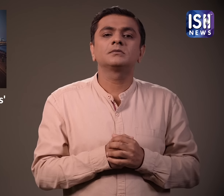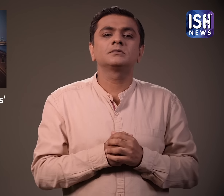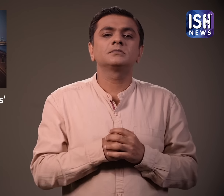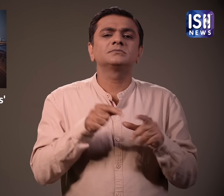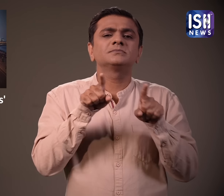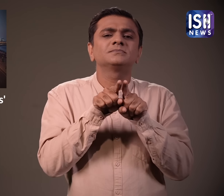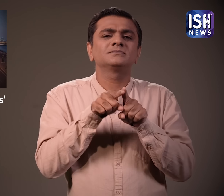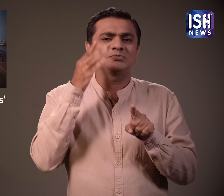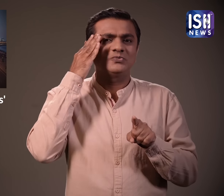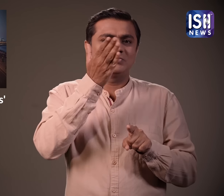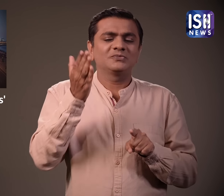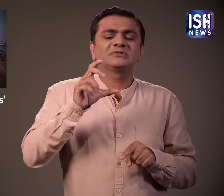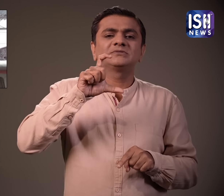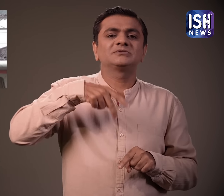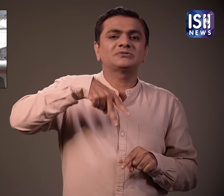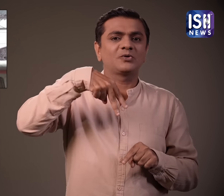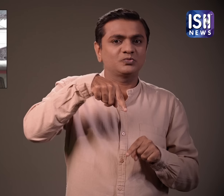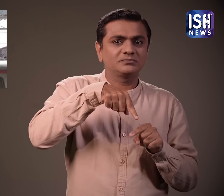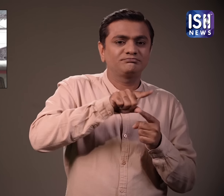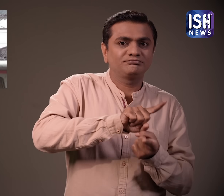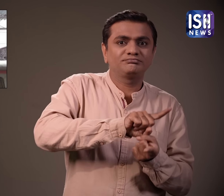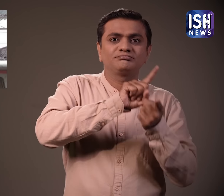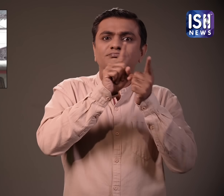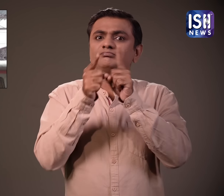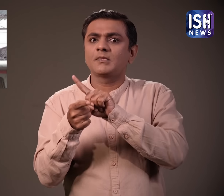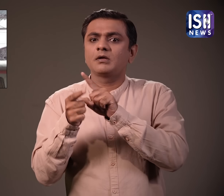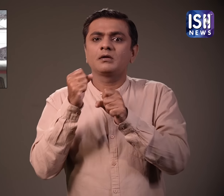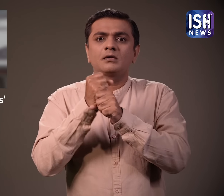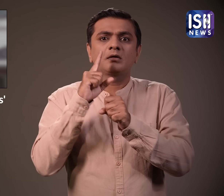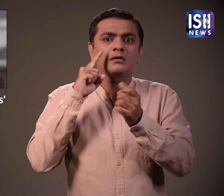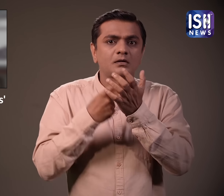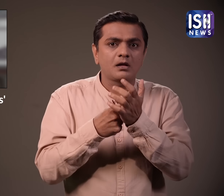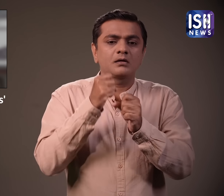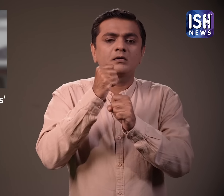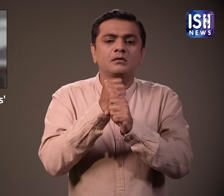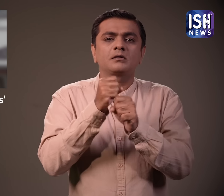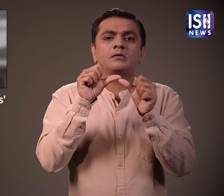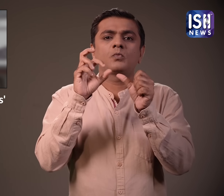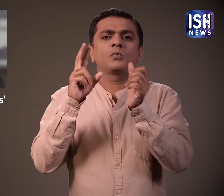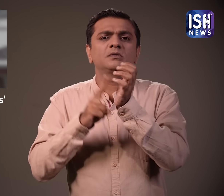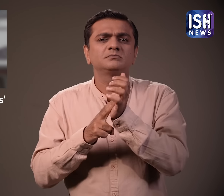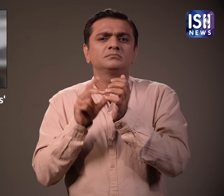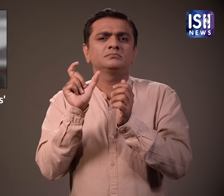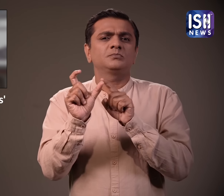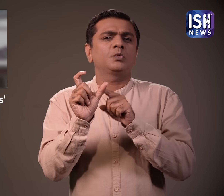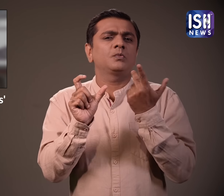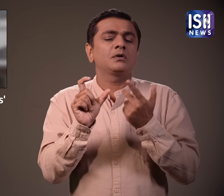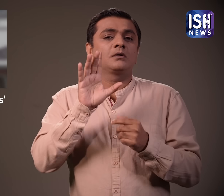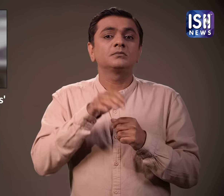जाएगा। इसका नाम